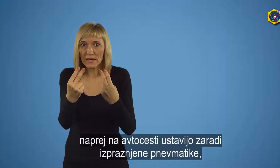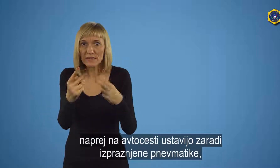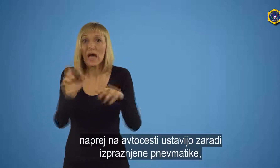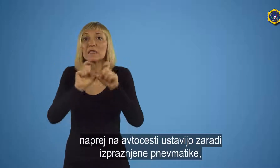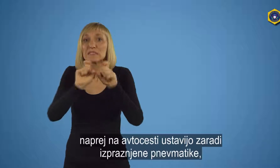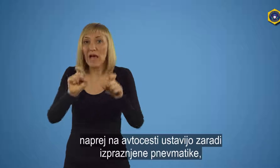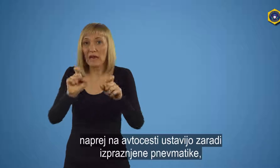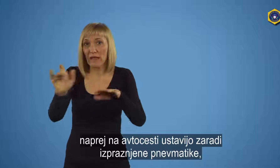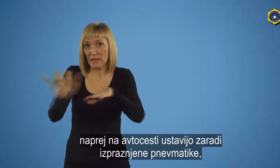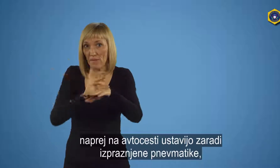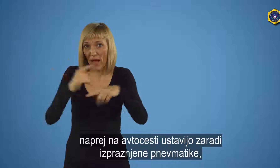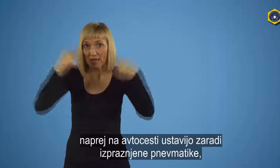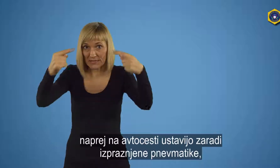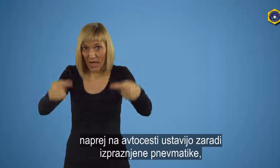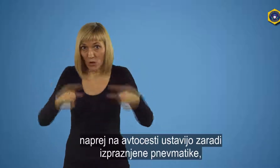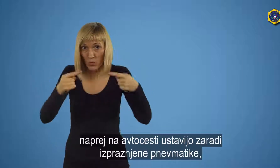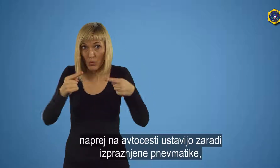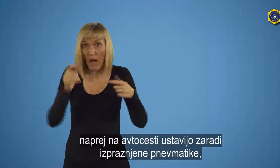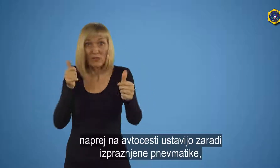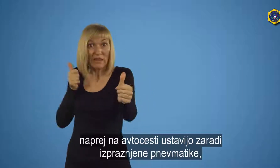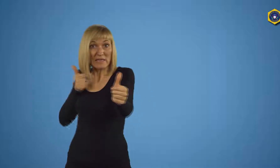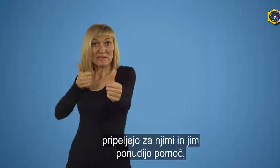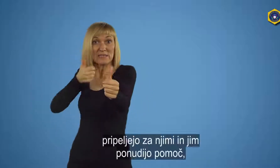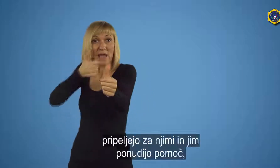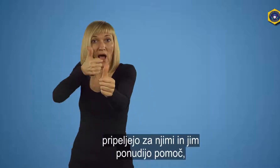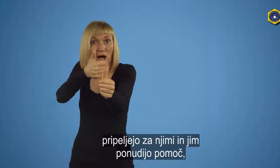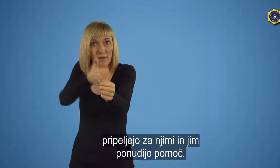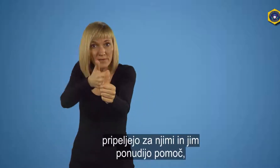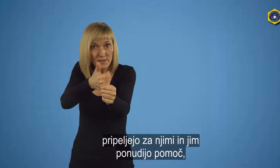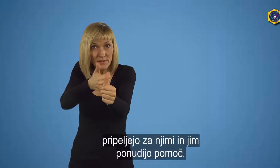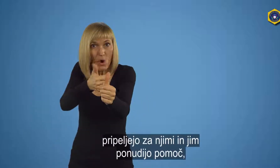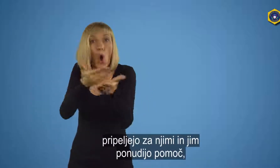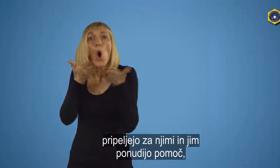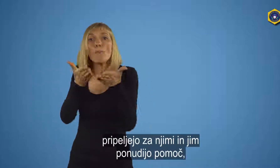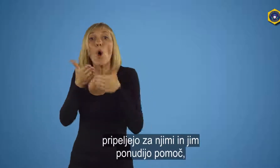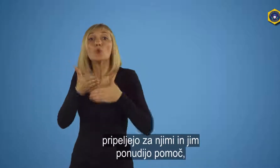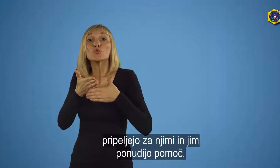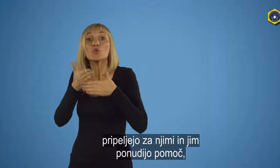ponudijo pomoč. Medtem pa izvršijo tatvino ali ropersko tatvino.